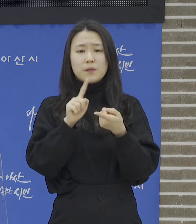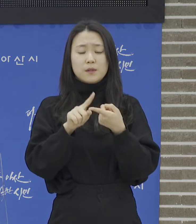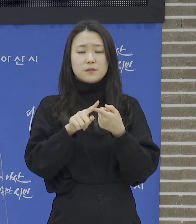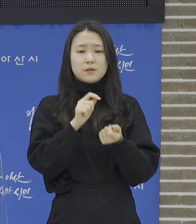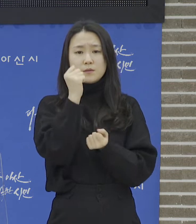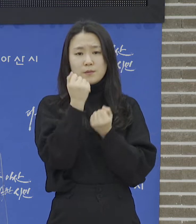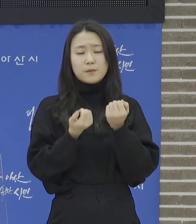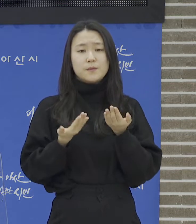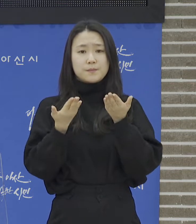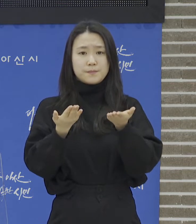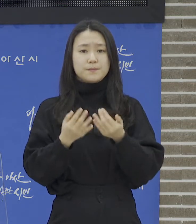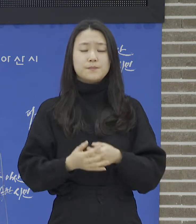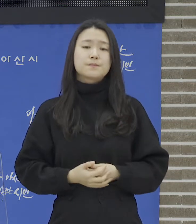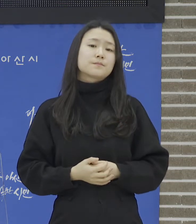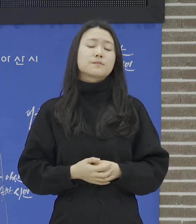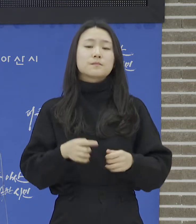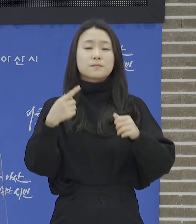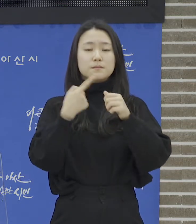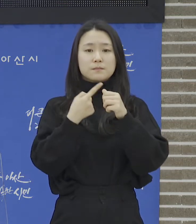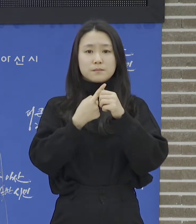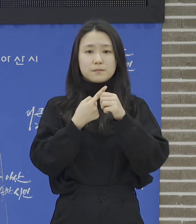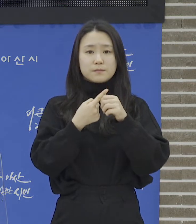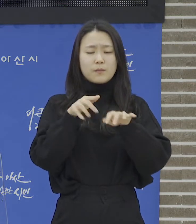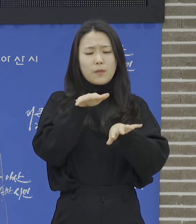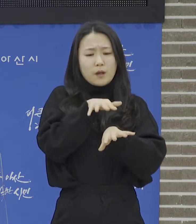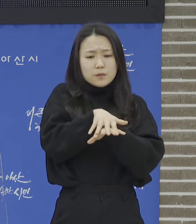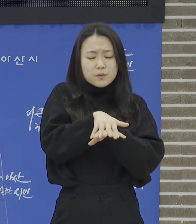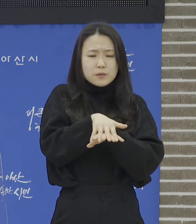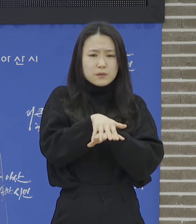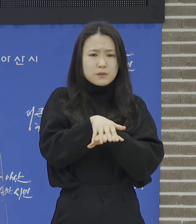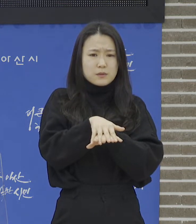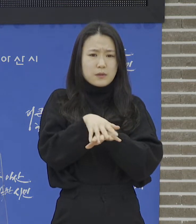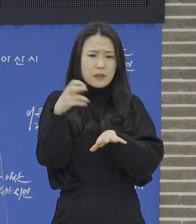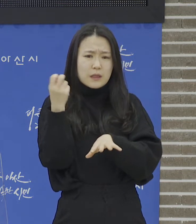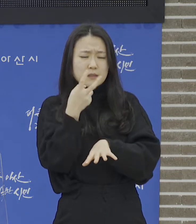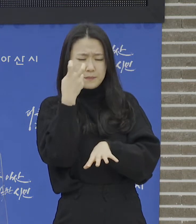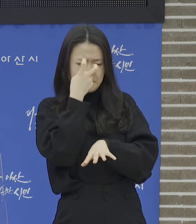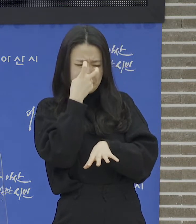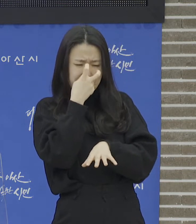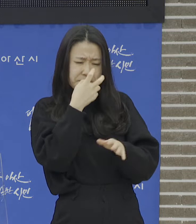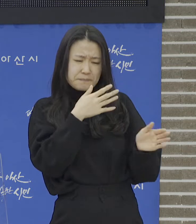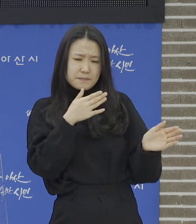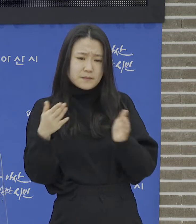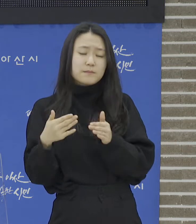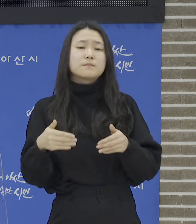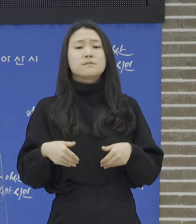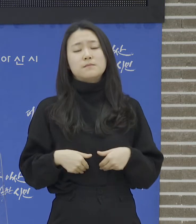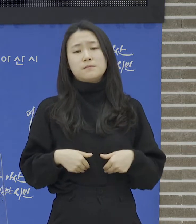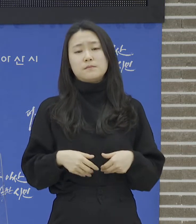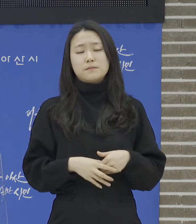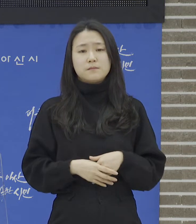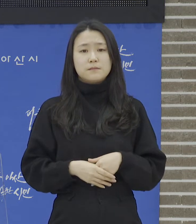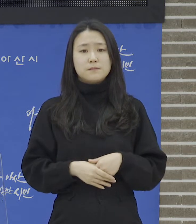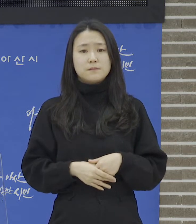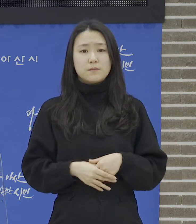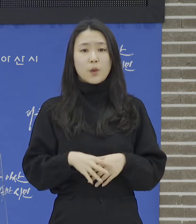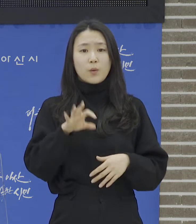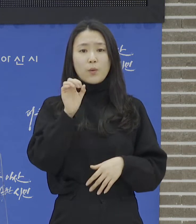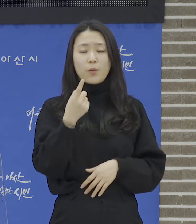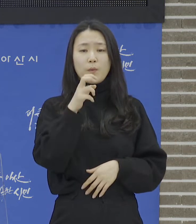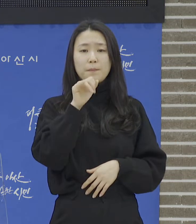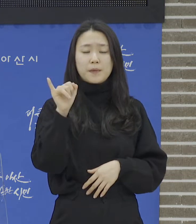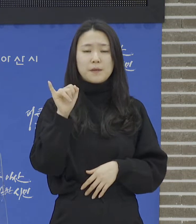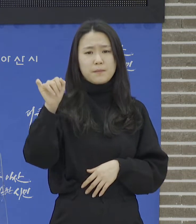첫 번째, 조직 정비를 통해 적극적으로 대응해 나가겠습니다. 오미크론 대비 확진자